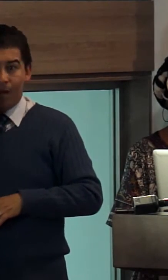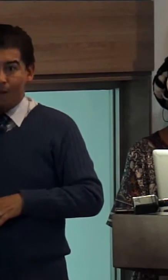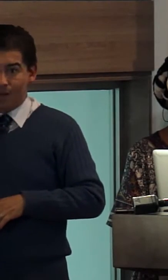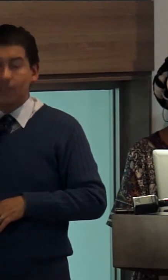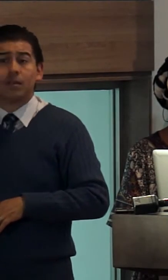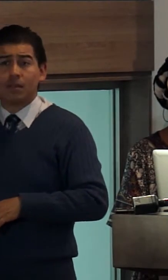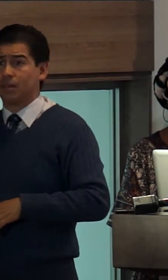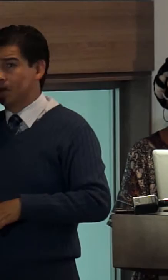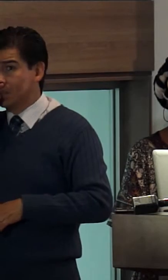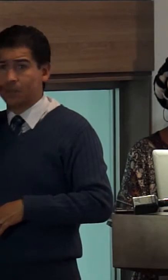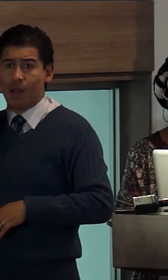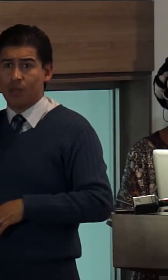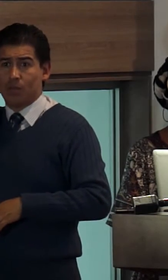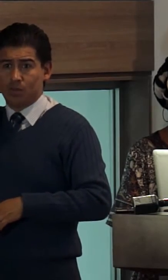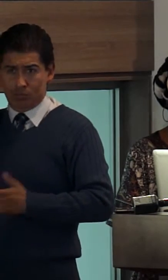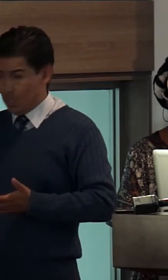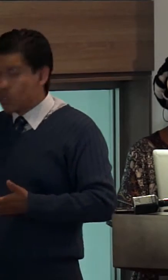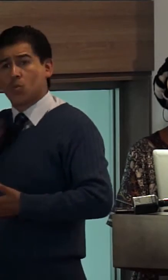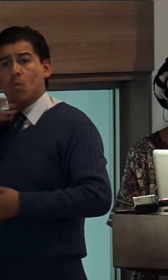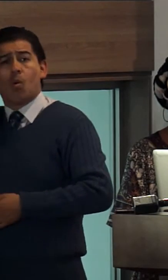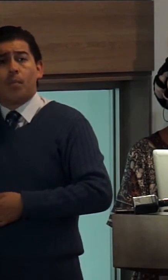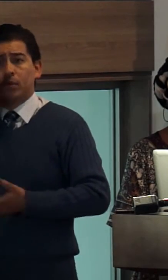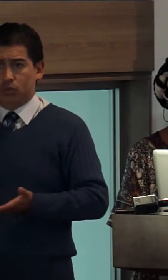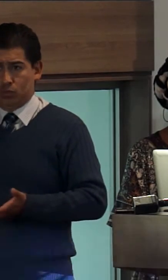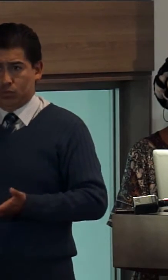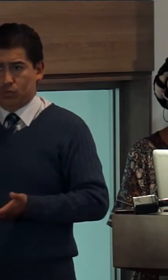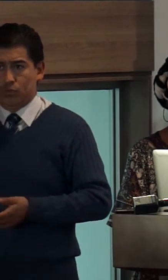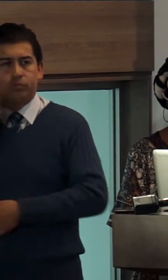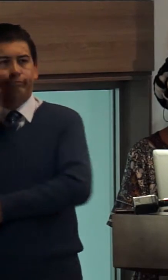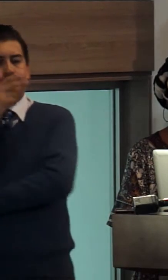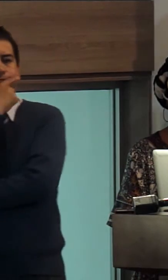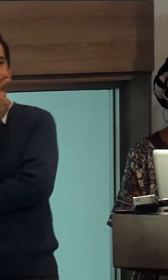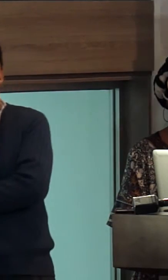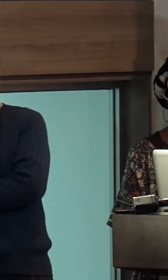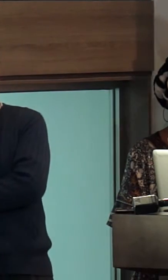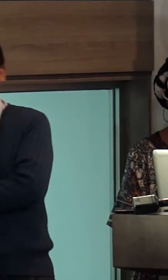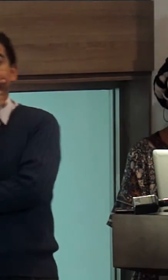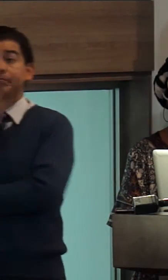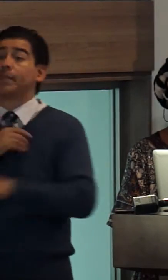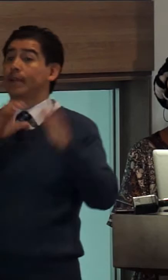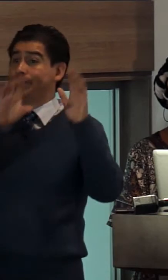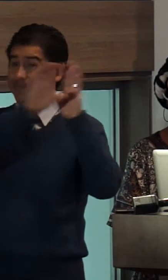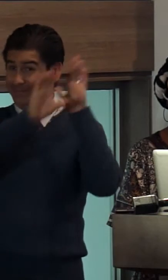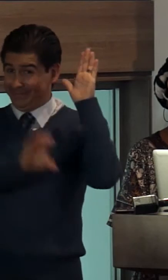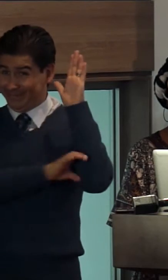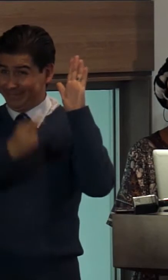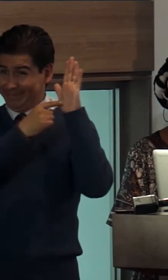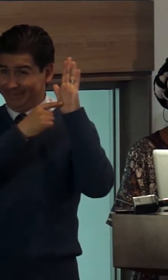niños niñas y adolescentes como sujetos de derechos En esa línea la constitución ecuatoriana